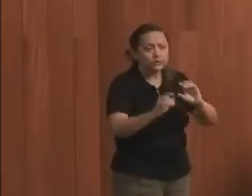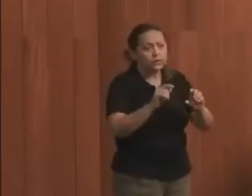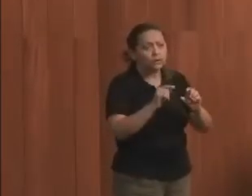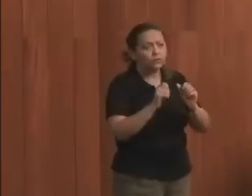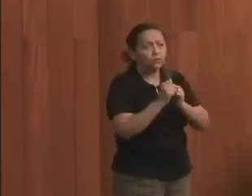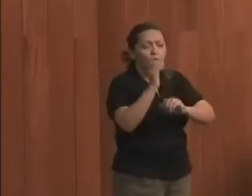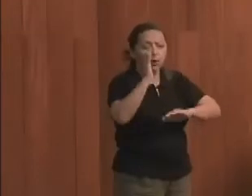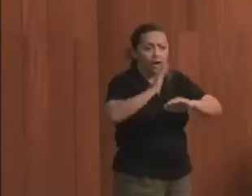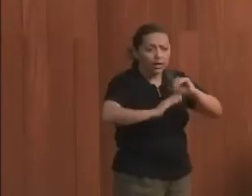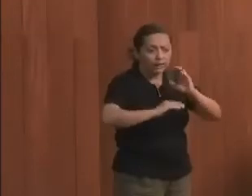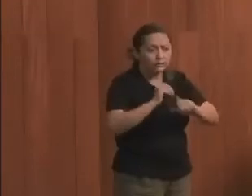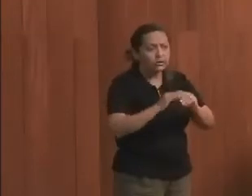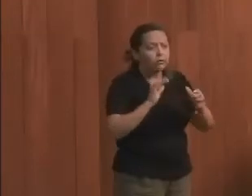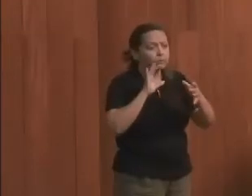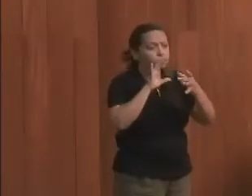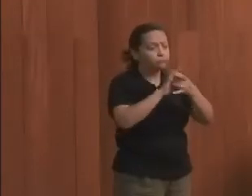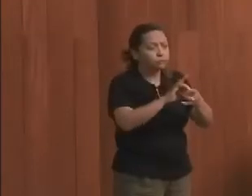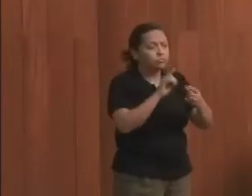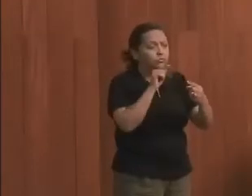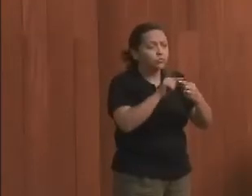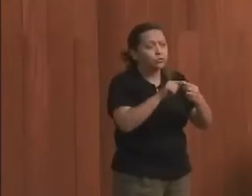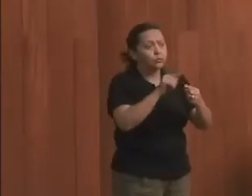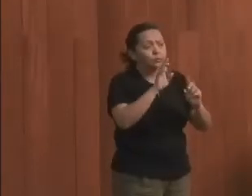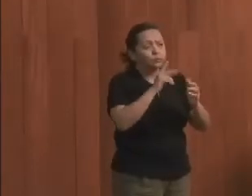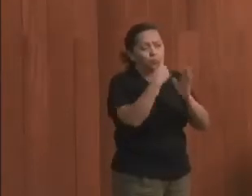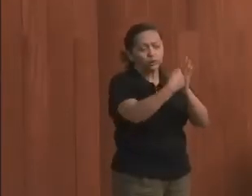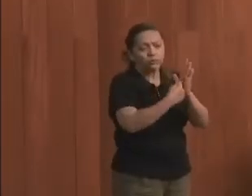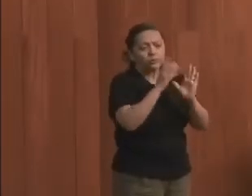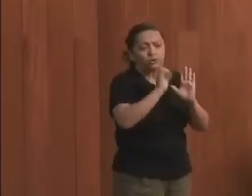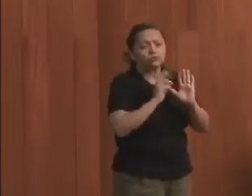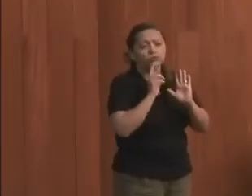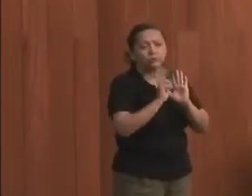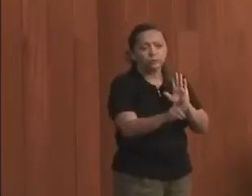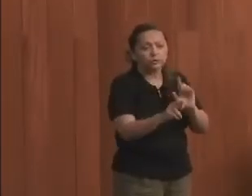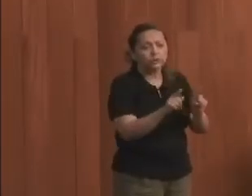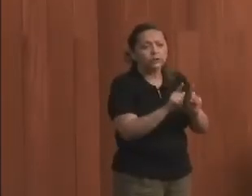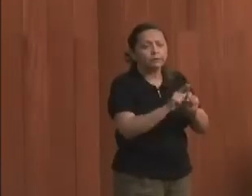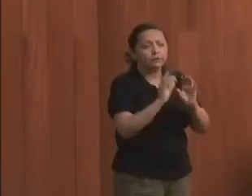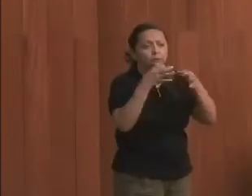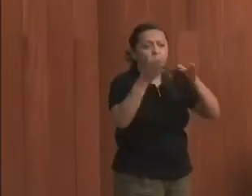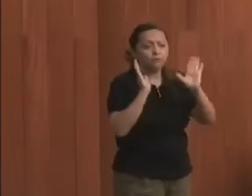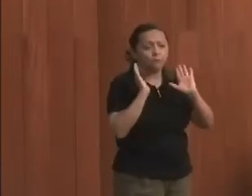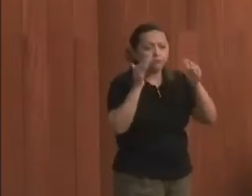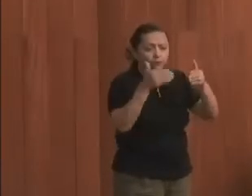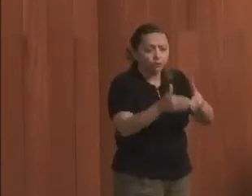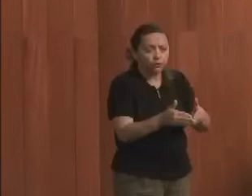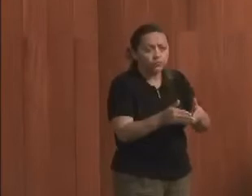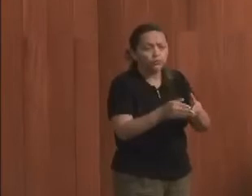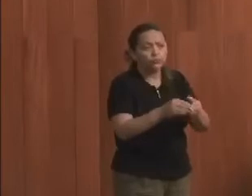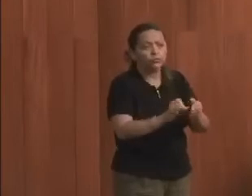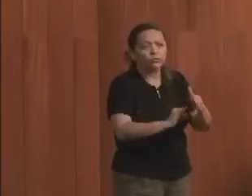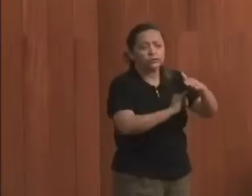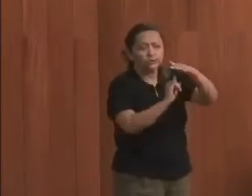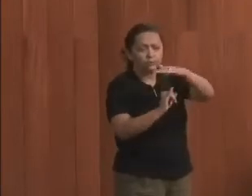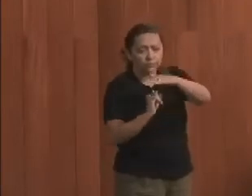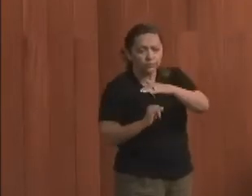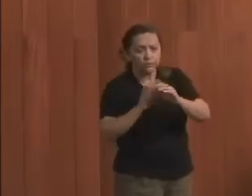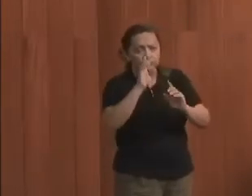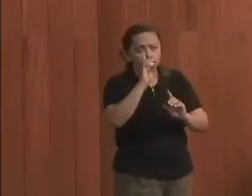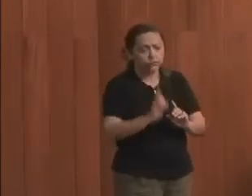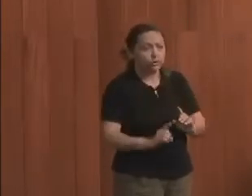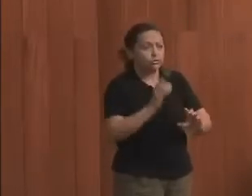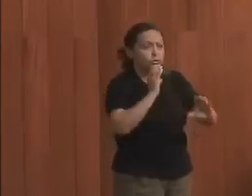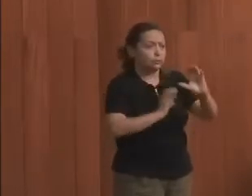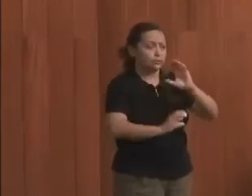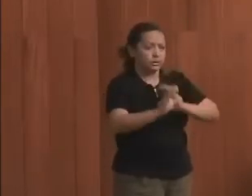com uma ação que culminou com o Programa de Direito de Resposta e o Fórum Interinstitucional pelo Direito à